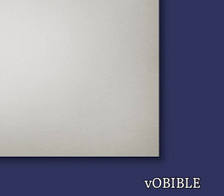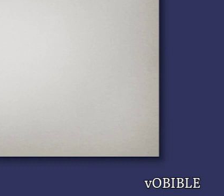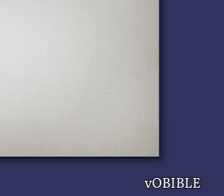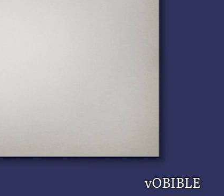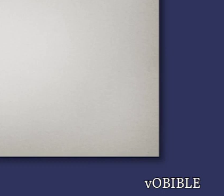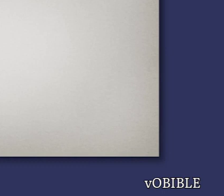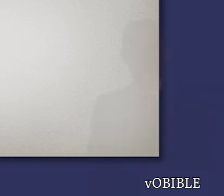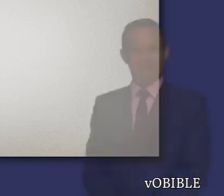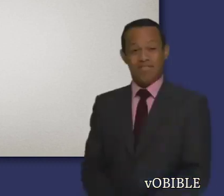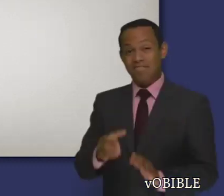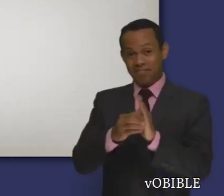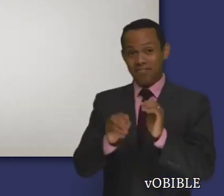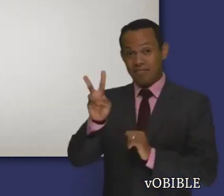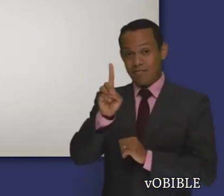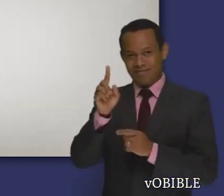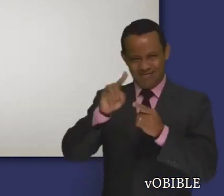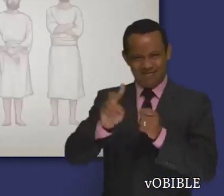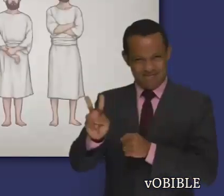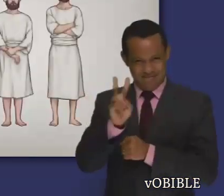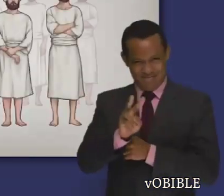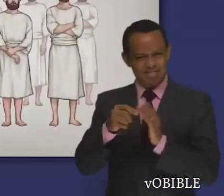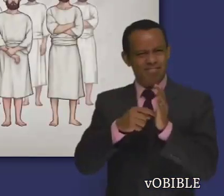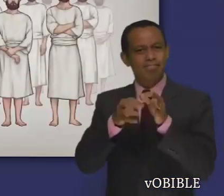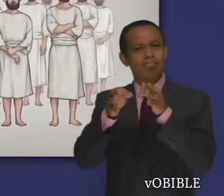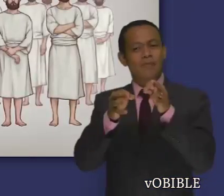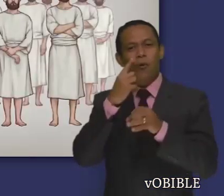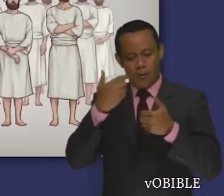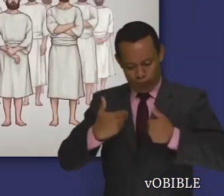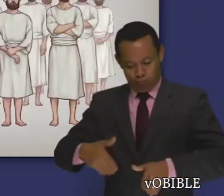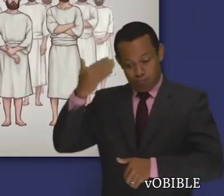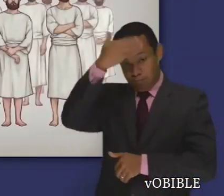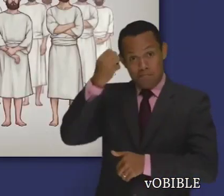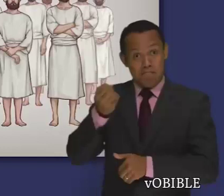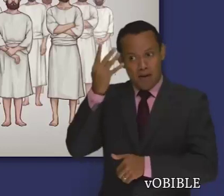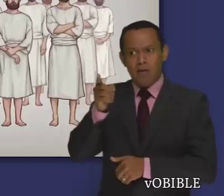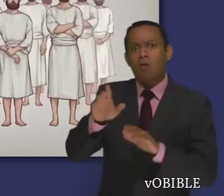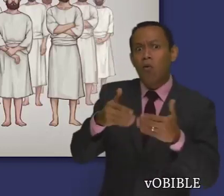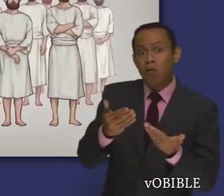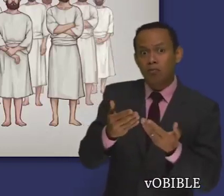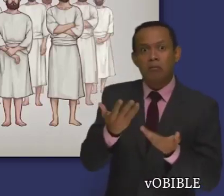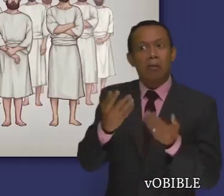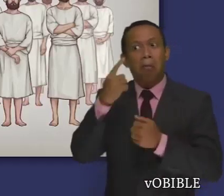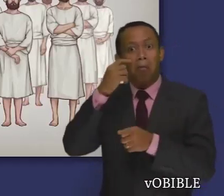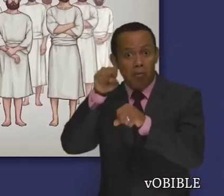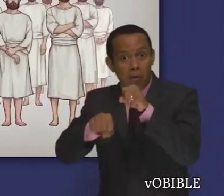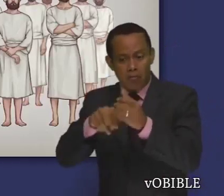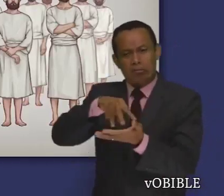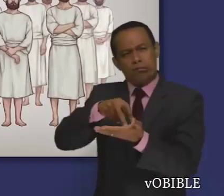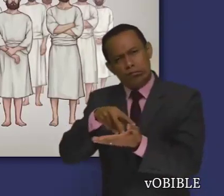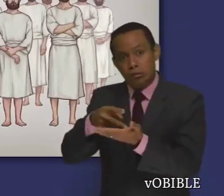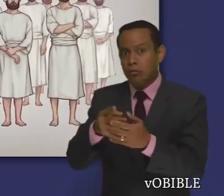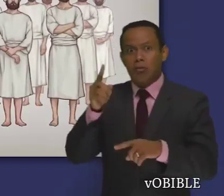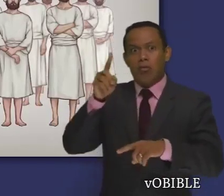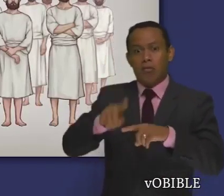Los capítulos 21 y 22 recogen instrucciones para el sacerdocio. Por ejemplo, todos aquellos que